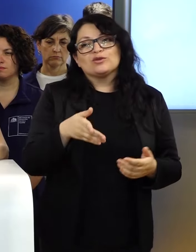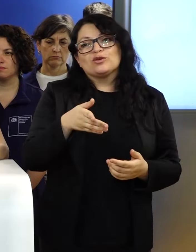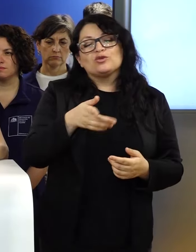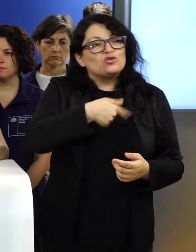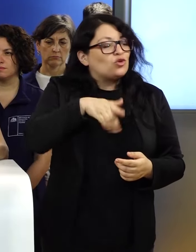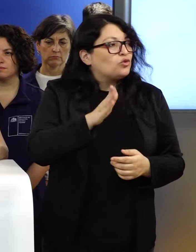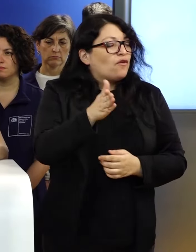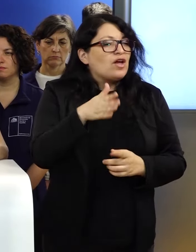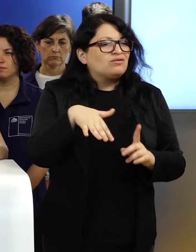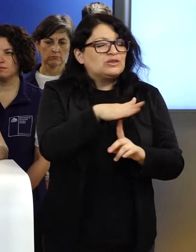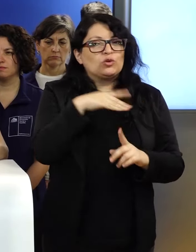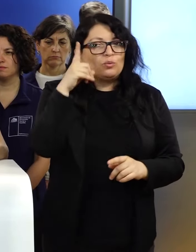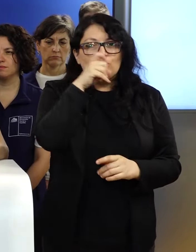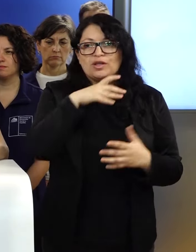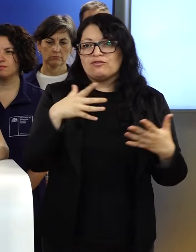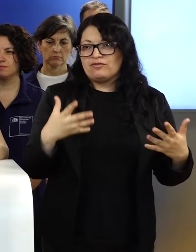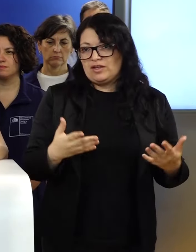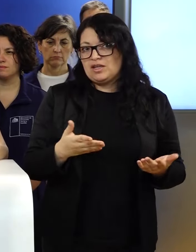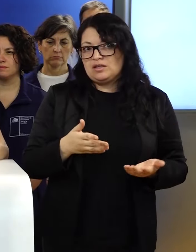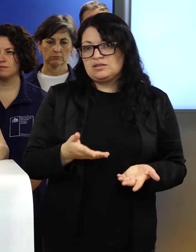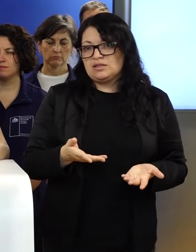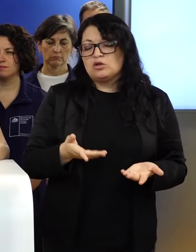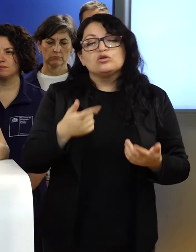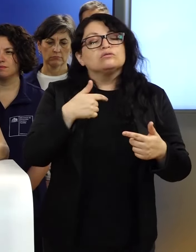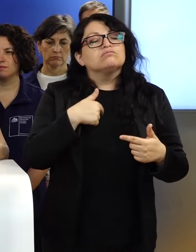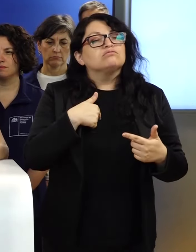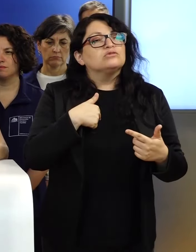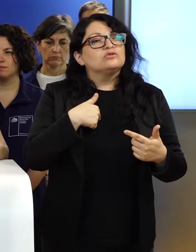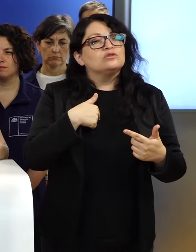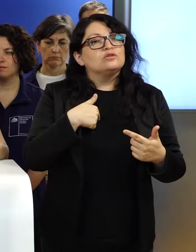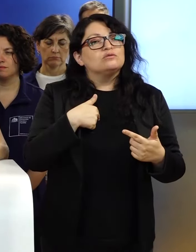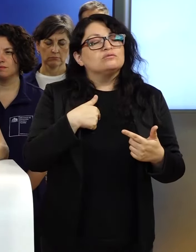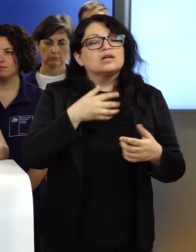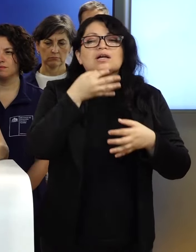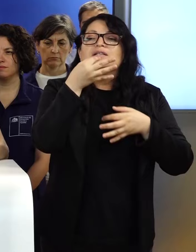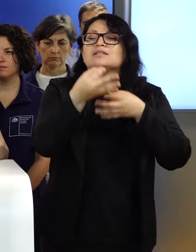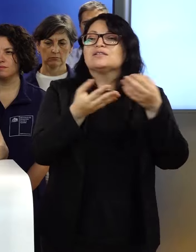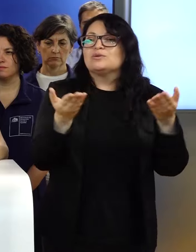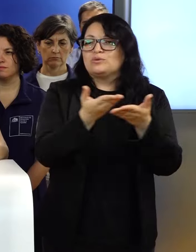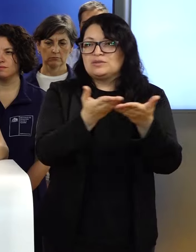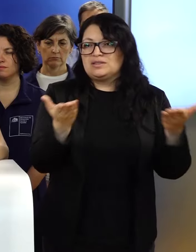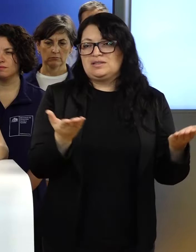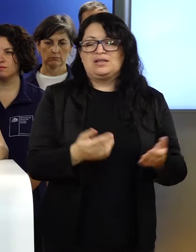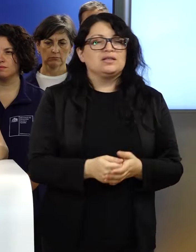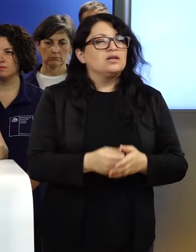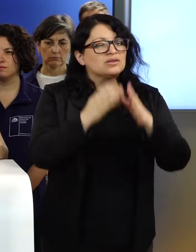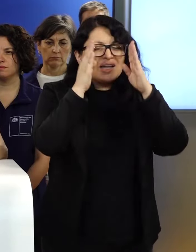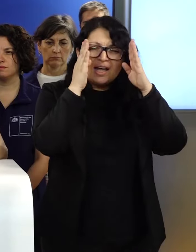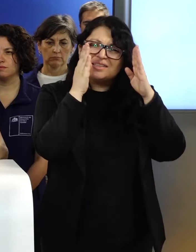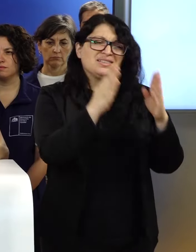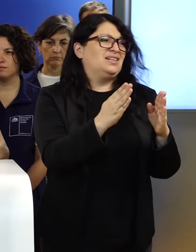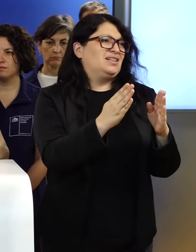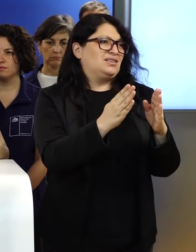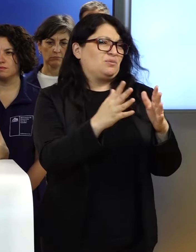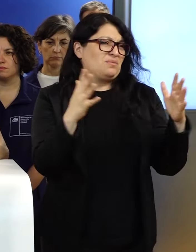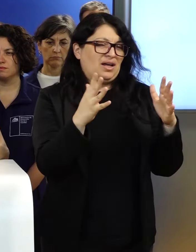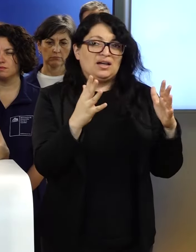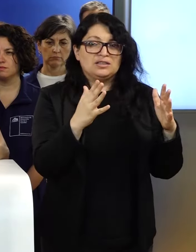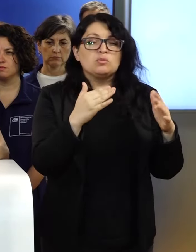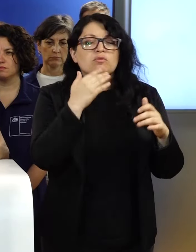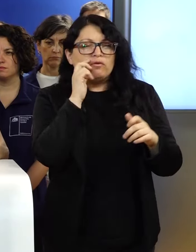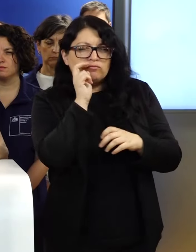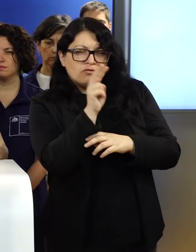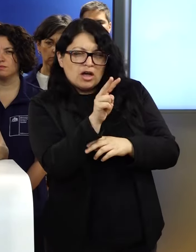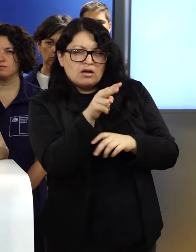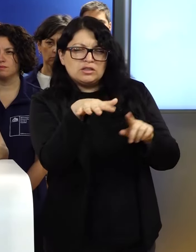bastante complejo, el llamado es a poner la máxima atención, denunciar cualquier actividad